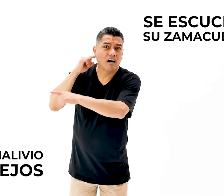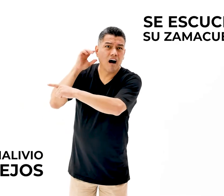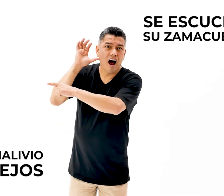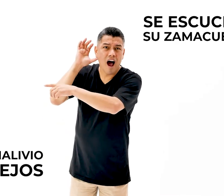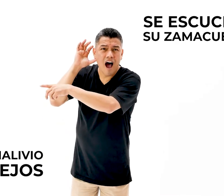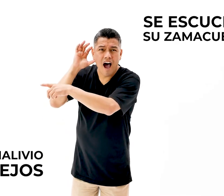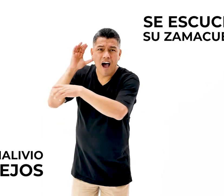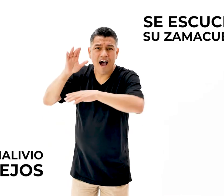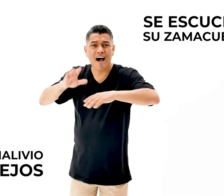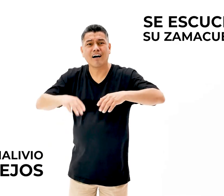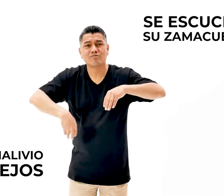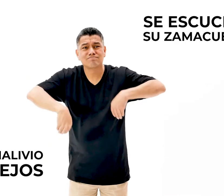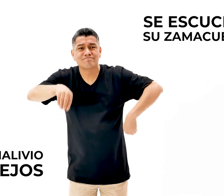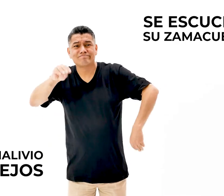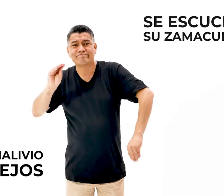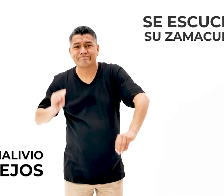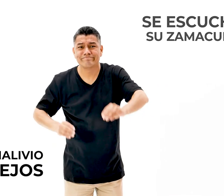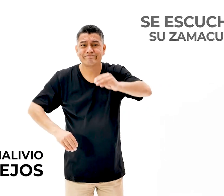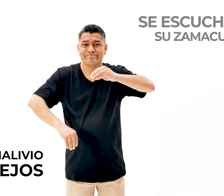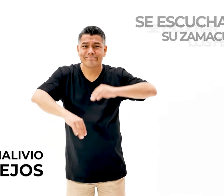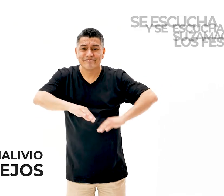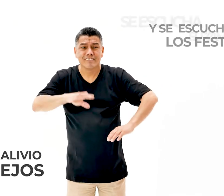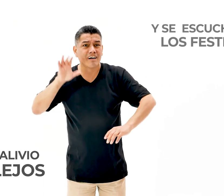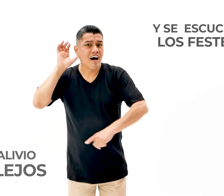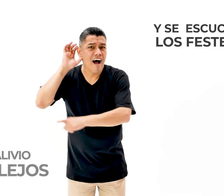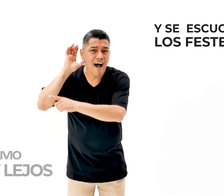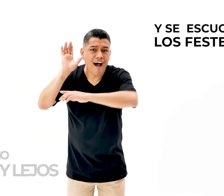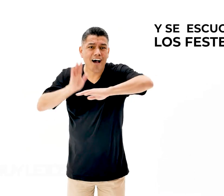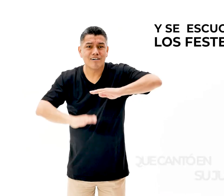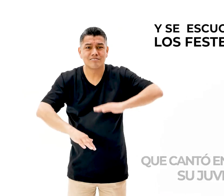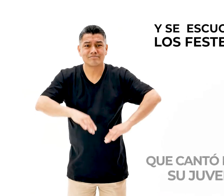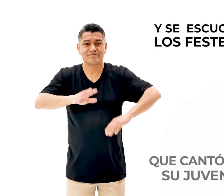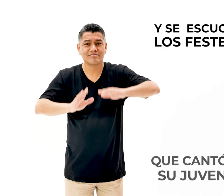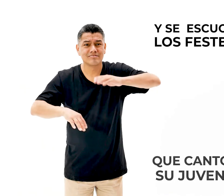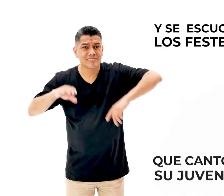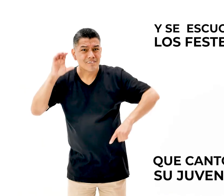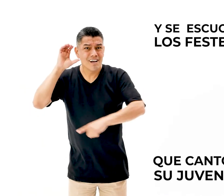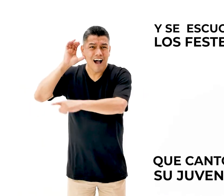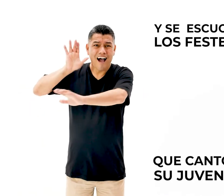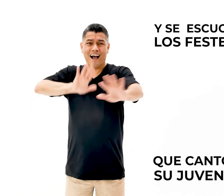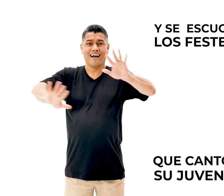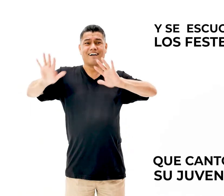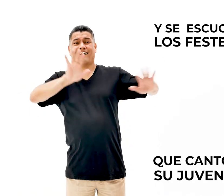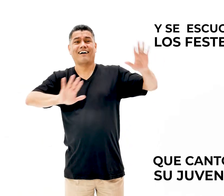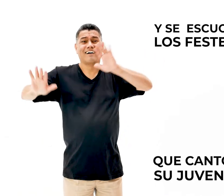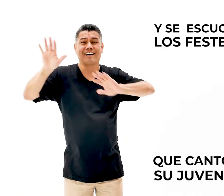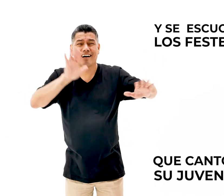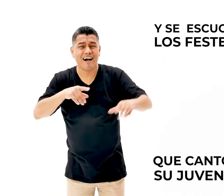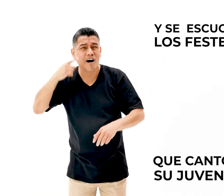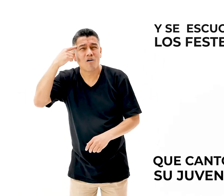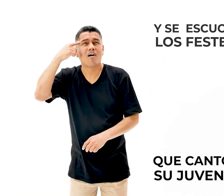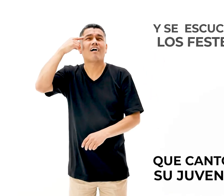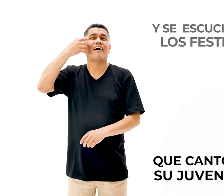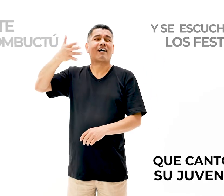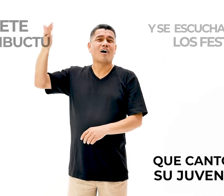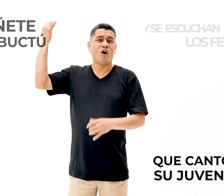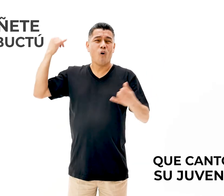panalivio muy lejos. Y se escuchan los festejos, que cantó en su juventud.